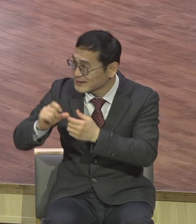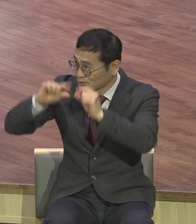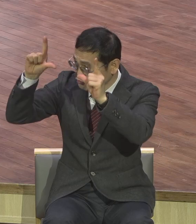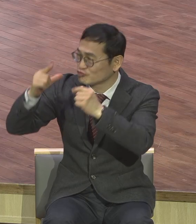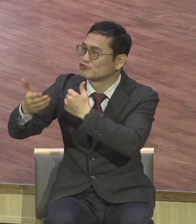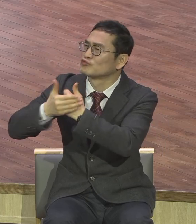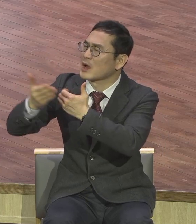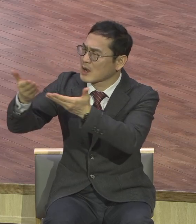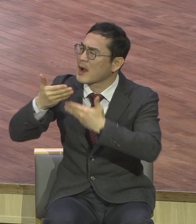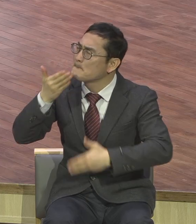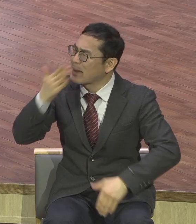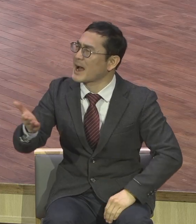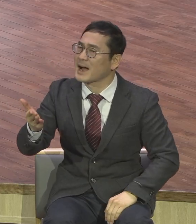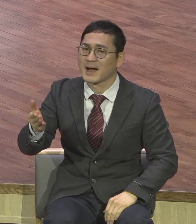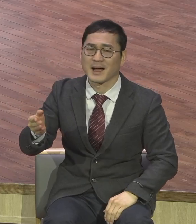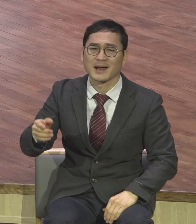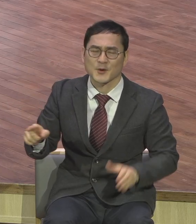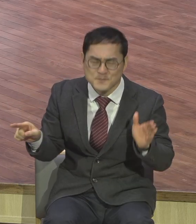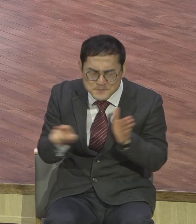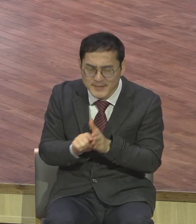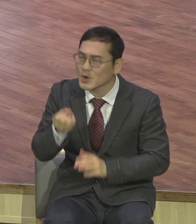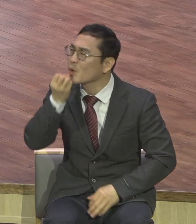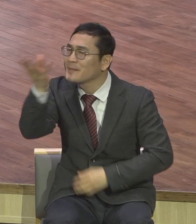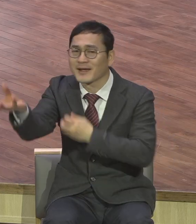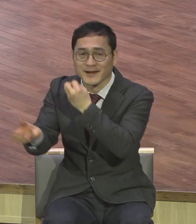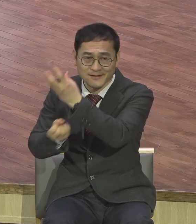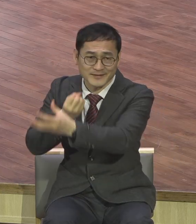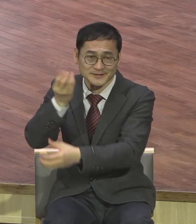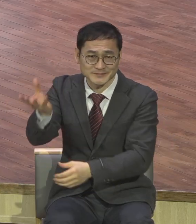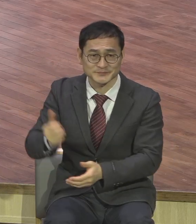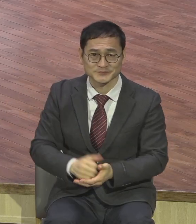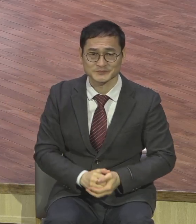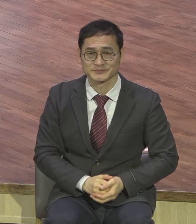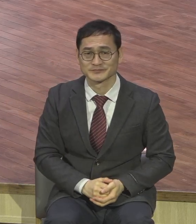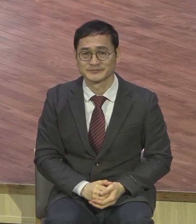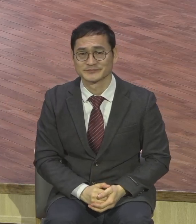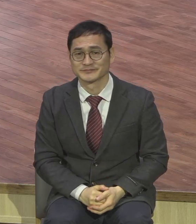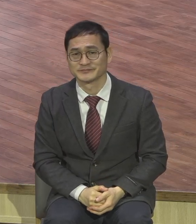따위세 자손이여 나를 불쌍히 주소서 외친 것도 똑같은 맥락입니다